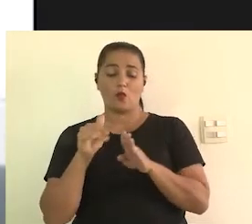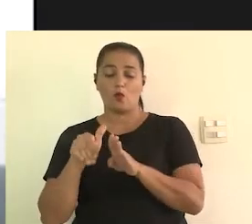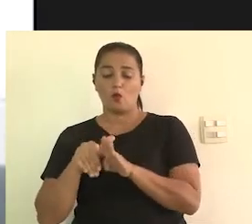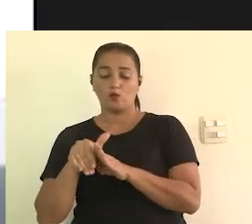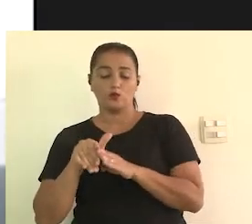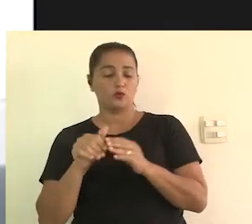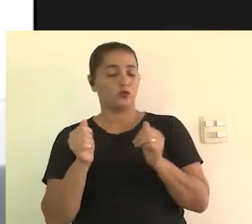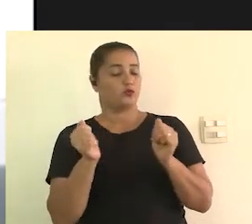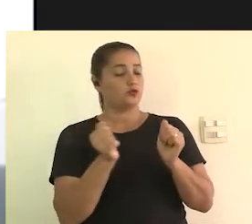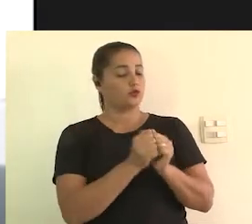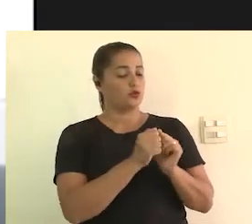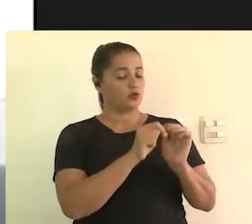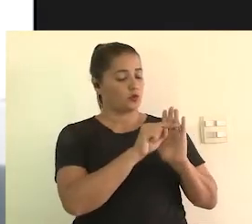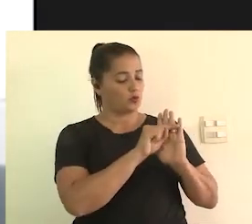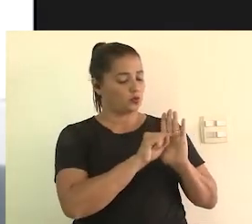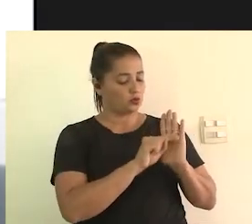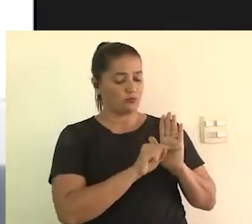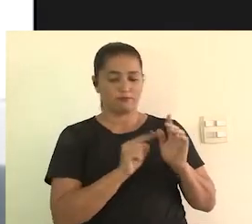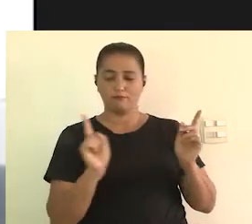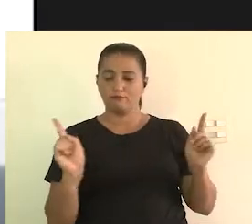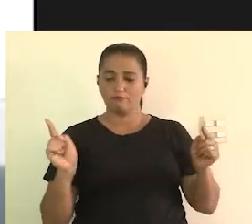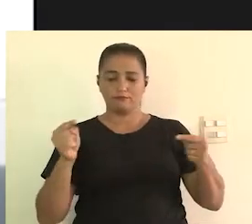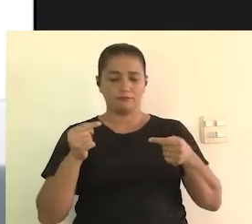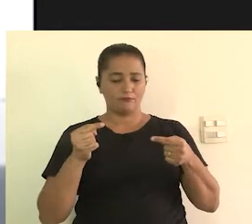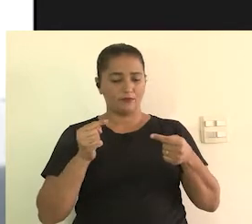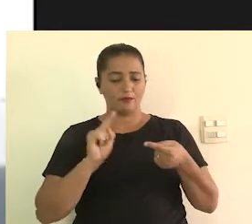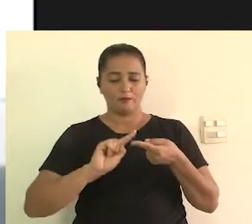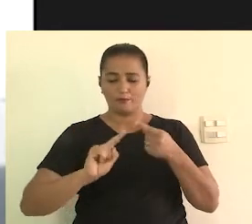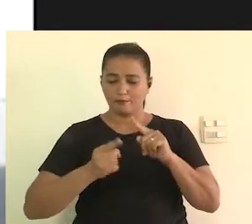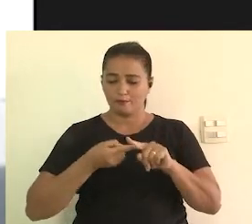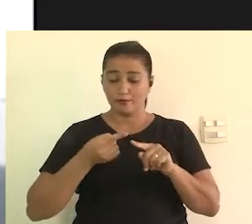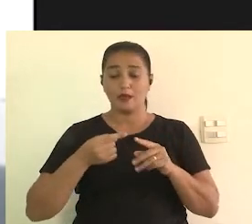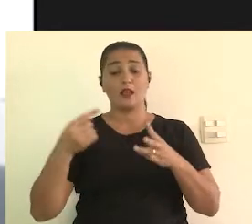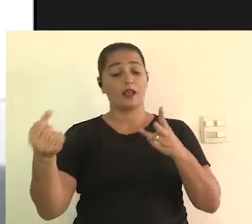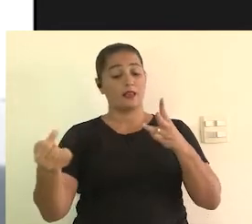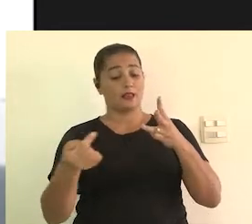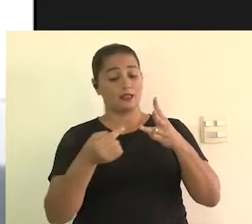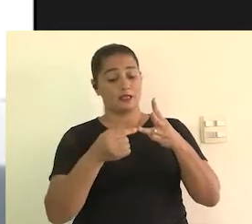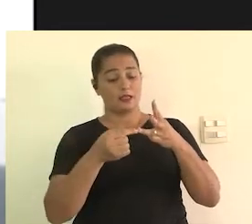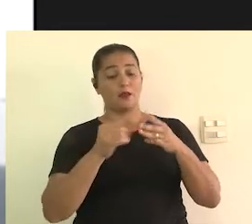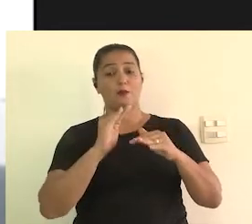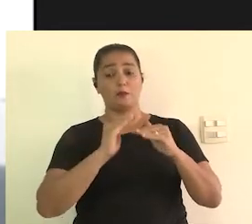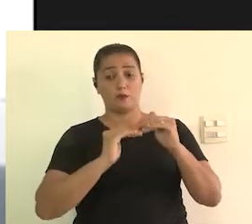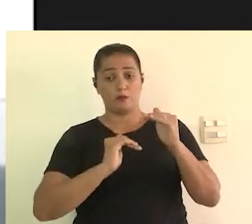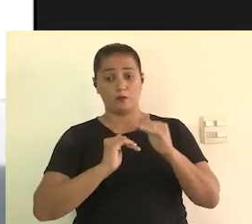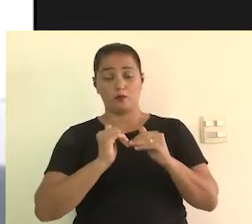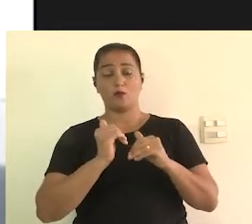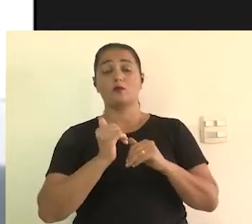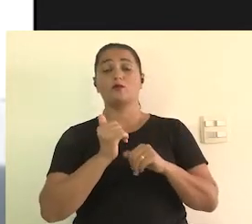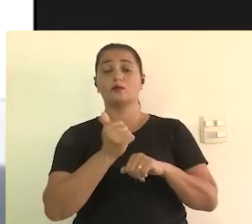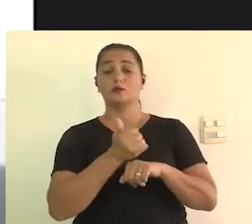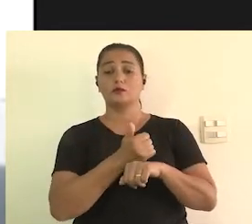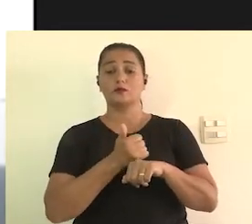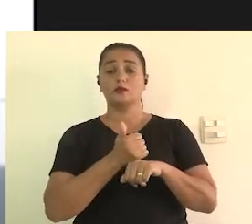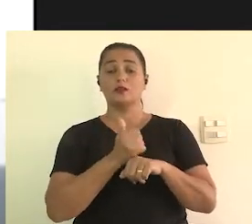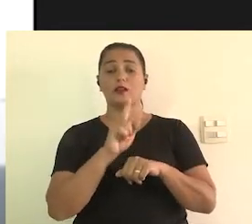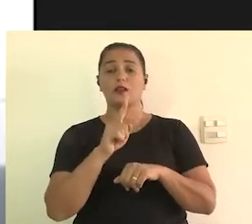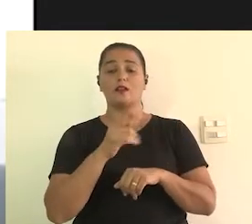consultor. Então eles vão fazendo esse diálogo até que esse roteiro fique concluído, fique pronto.